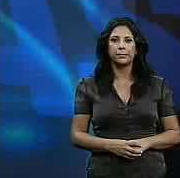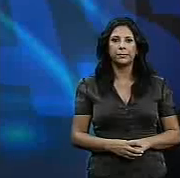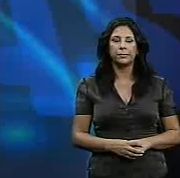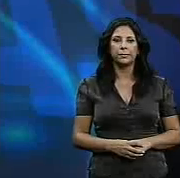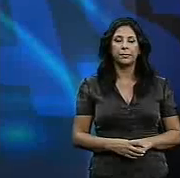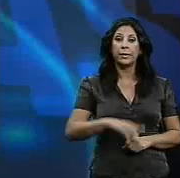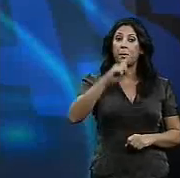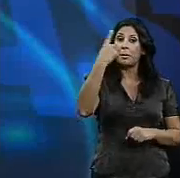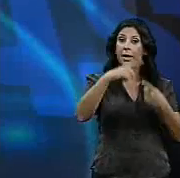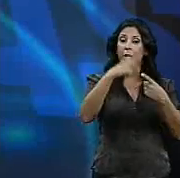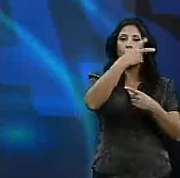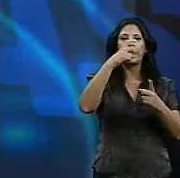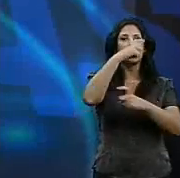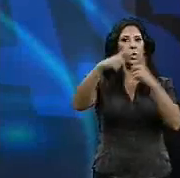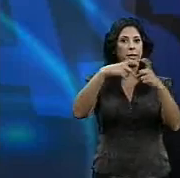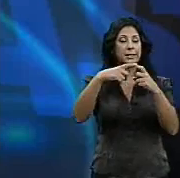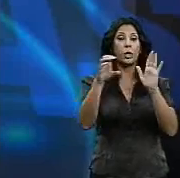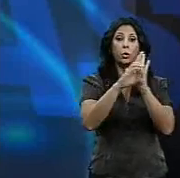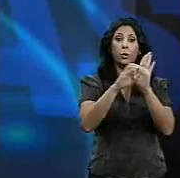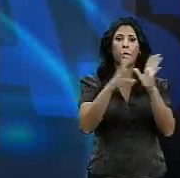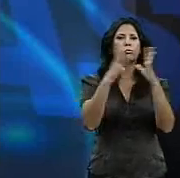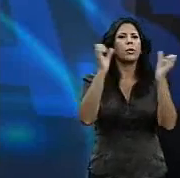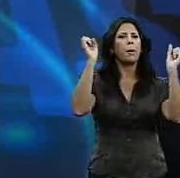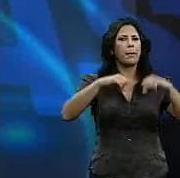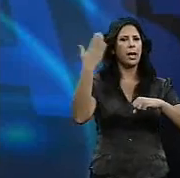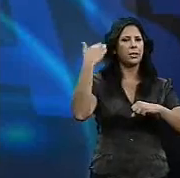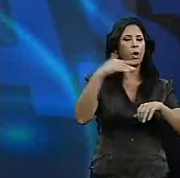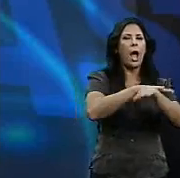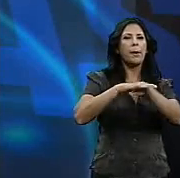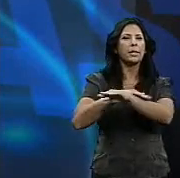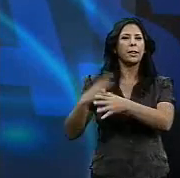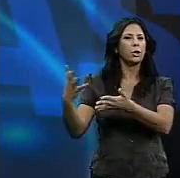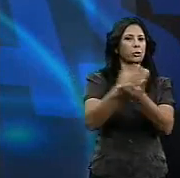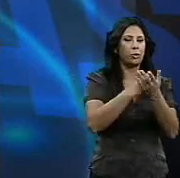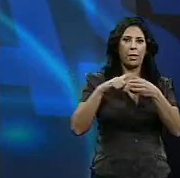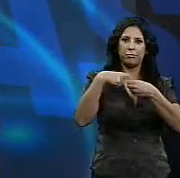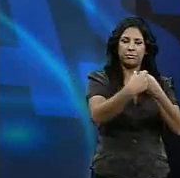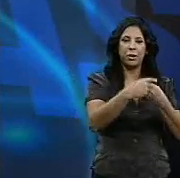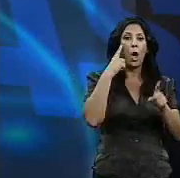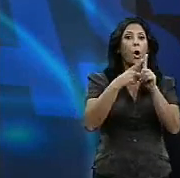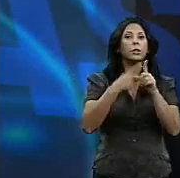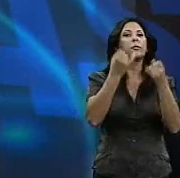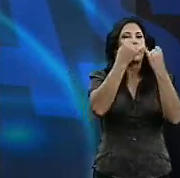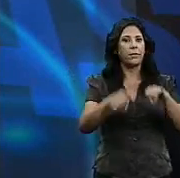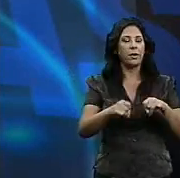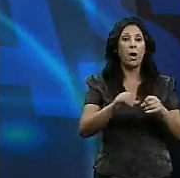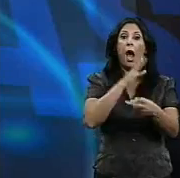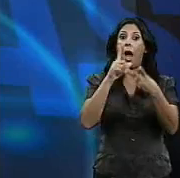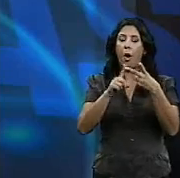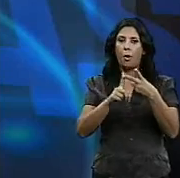Primero fue el bicentenario de la Constitución con un pacto entre todas las administraciones. Para hacer posible este evento, ahora las infraestructuras.